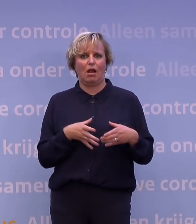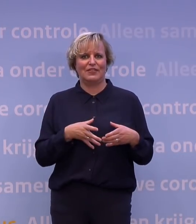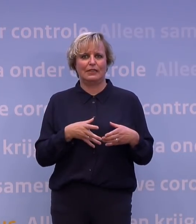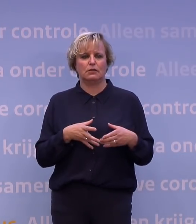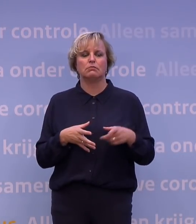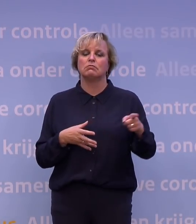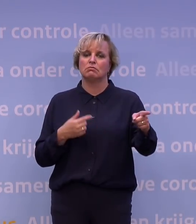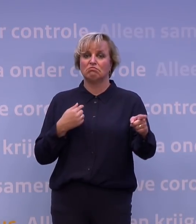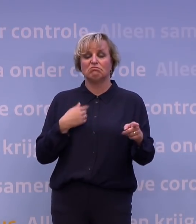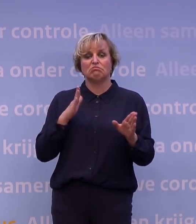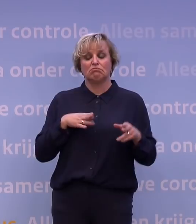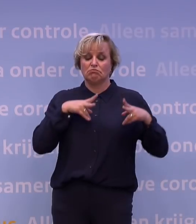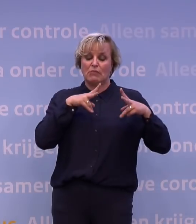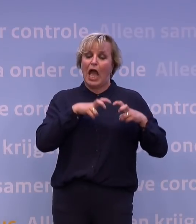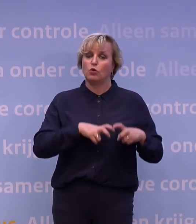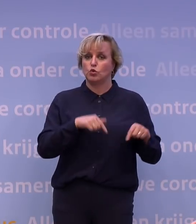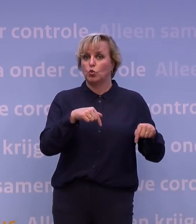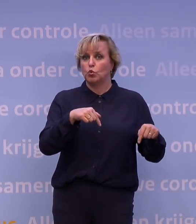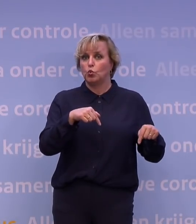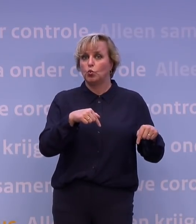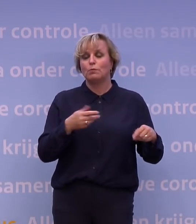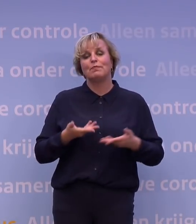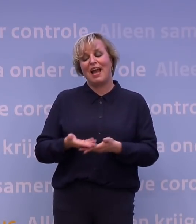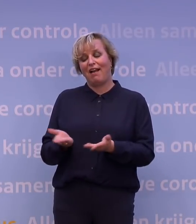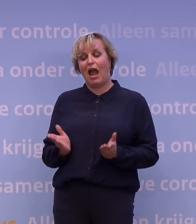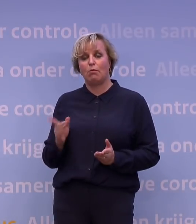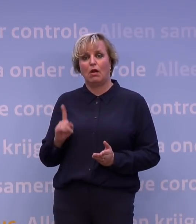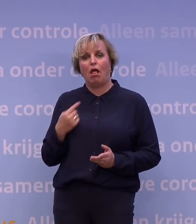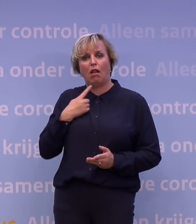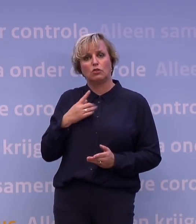Dat heb ik ook toegezegd aan de Kamer. En dat bestaat uit een aantal delen.